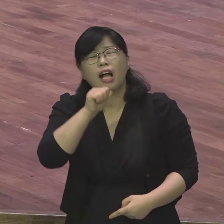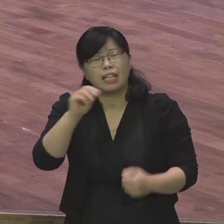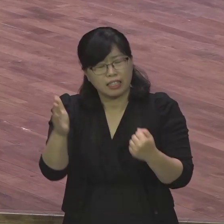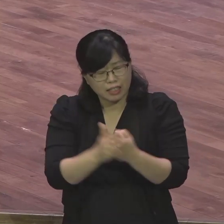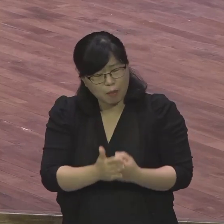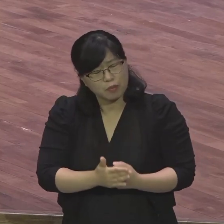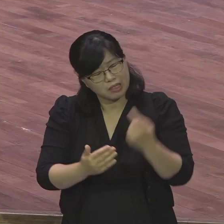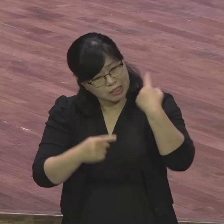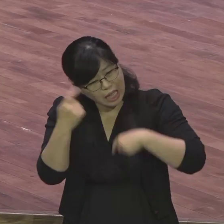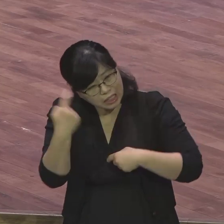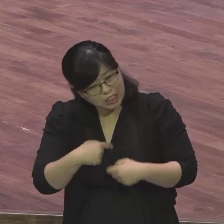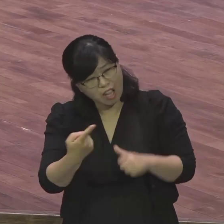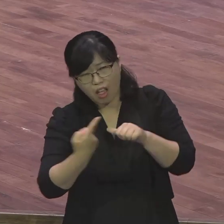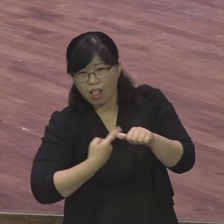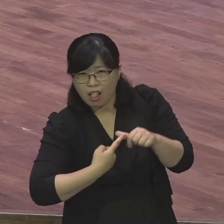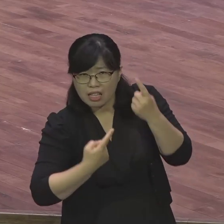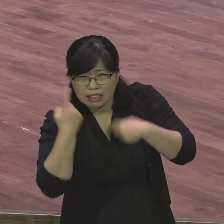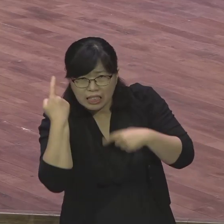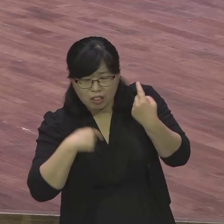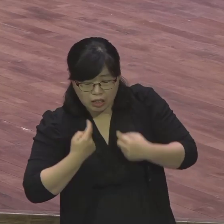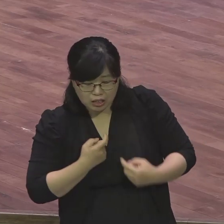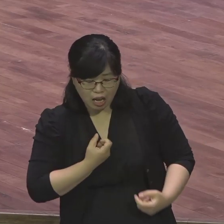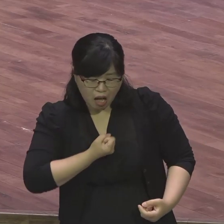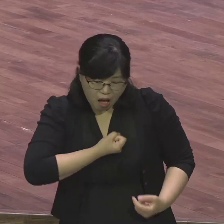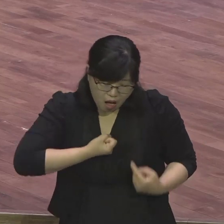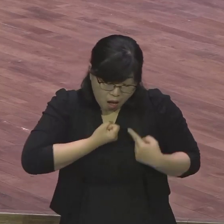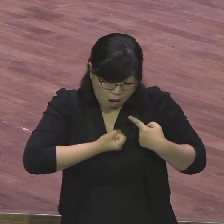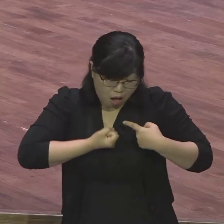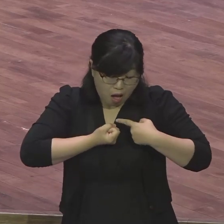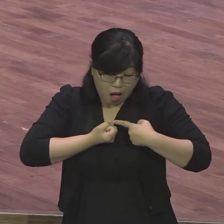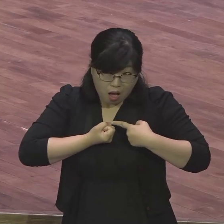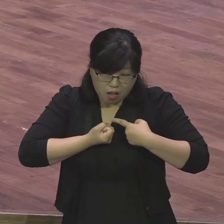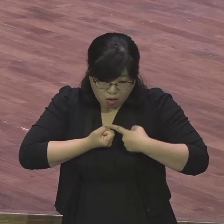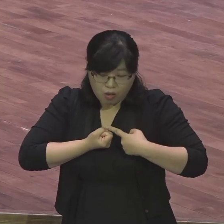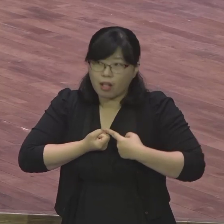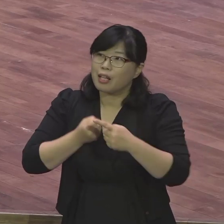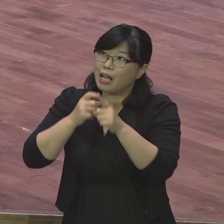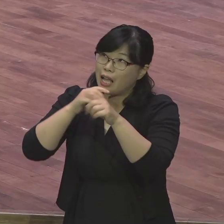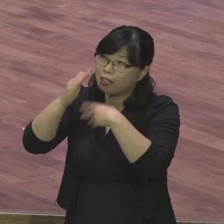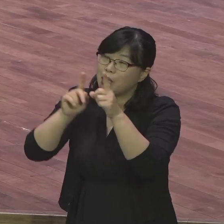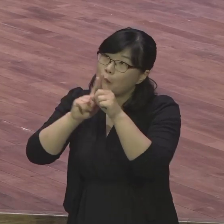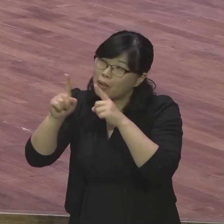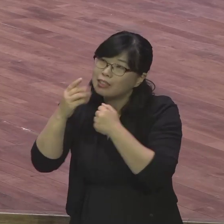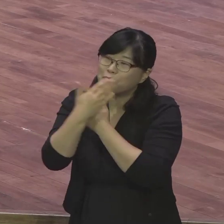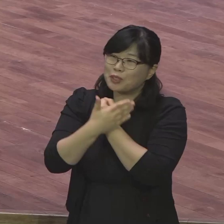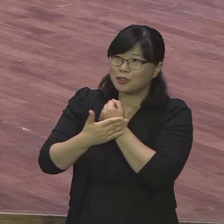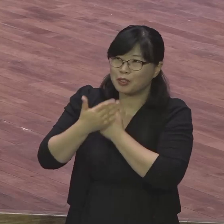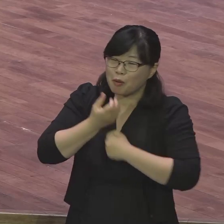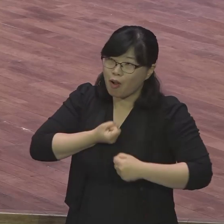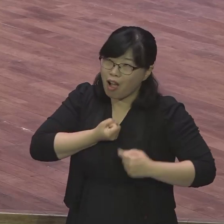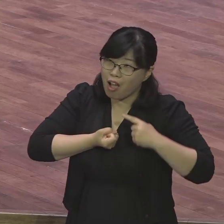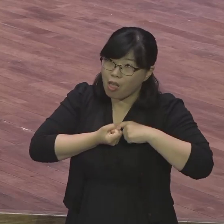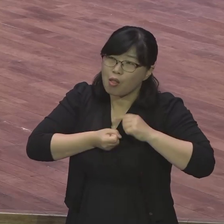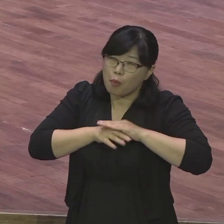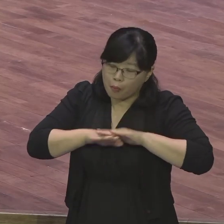벗고 나가야 된다니까요. 그래서요 그래서 예수 안에 있는 내가 하나님 옆에서 얼마나 가치 있는